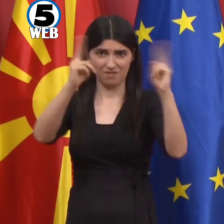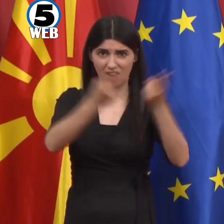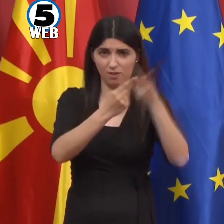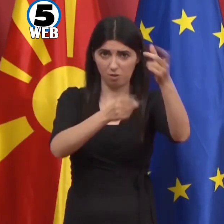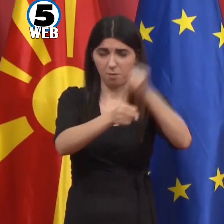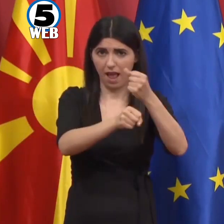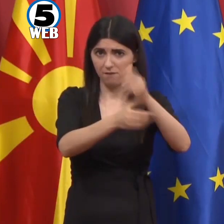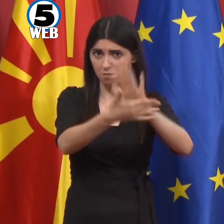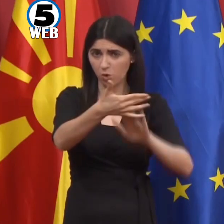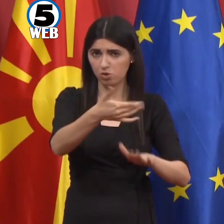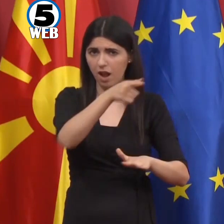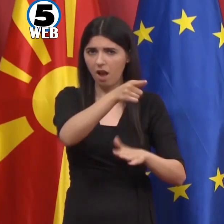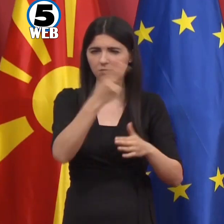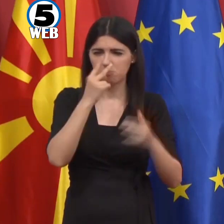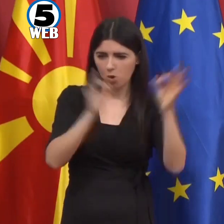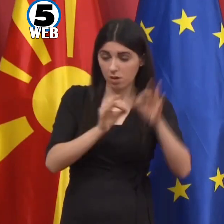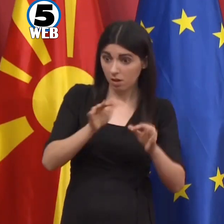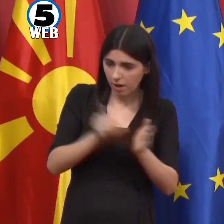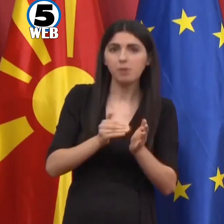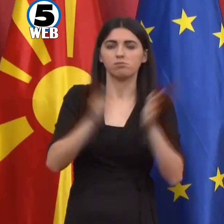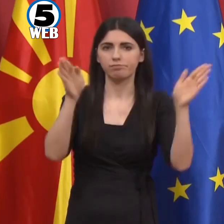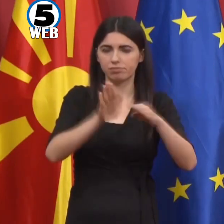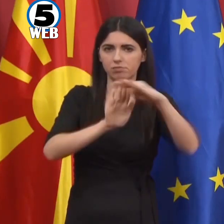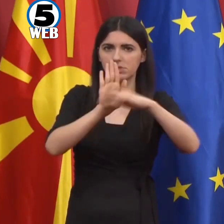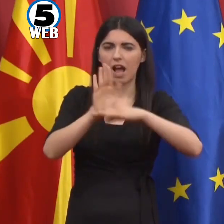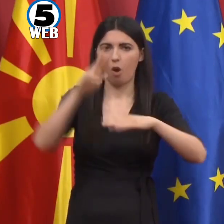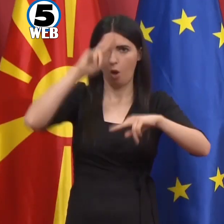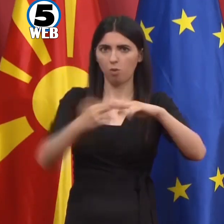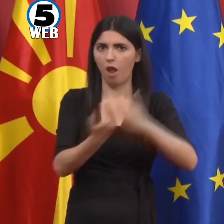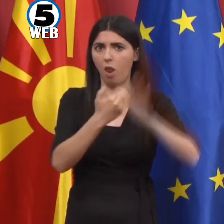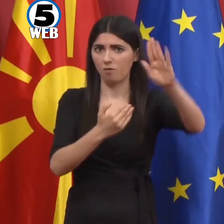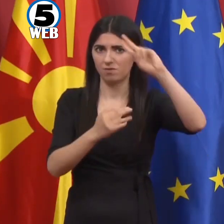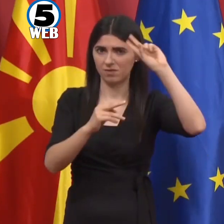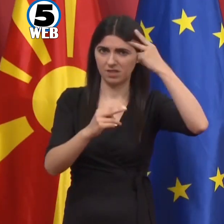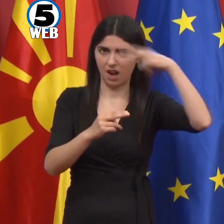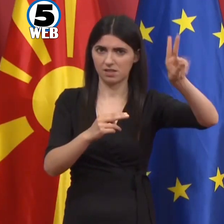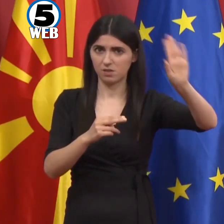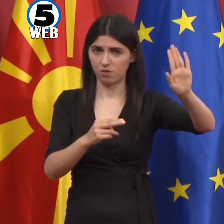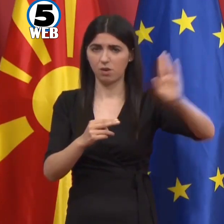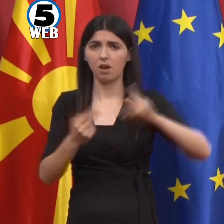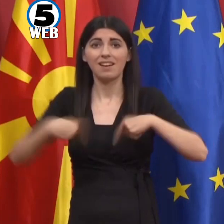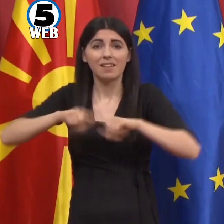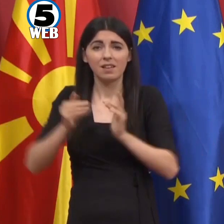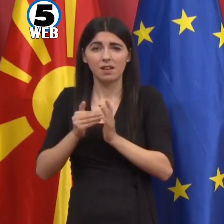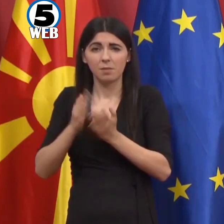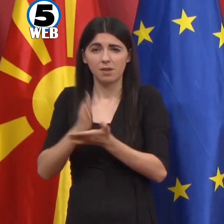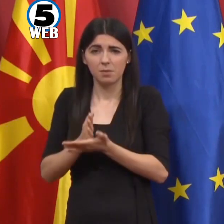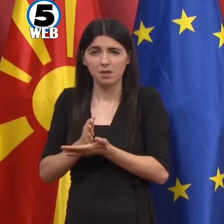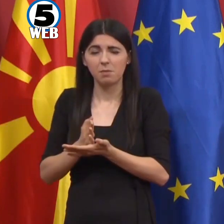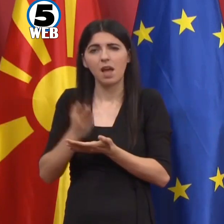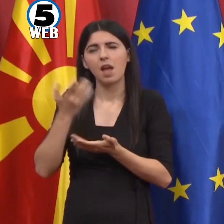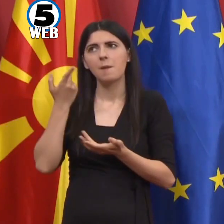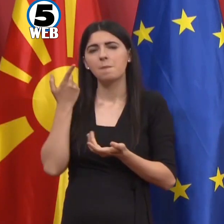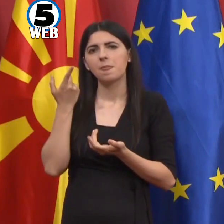дека е потребно да се направи. Значи, ќе мора да сме свесни, абсолютно сите, дека ако не се